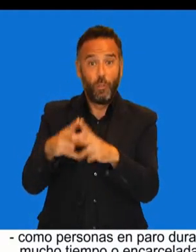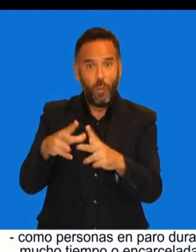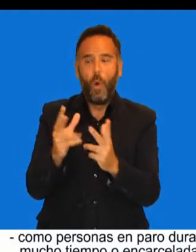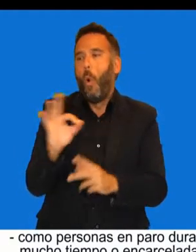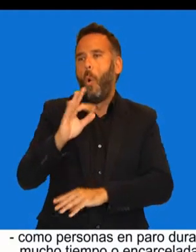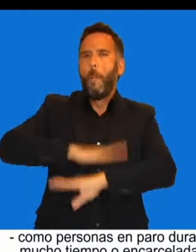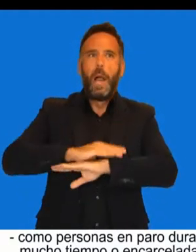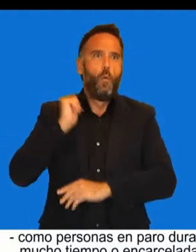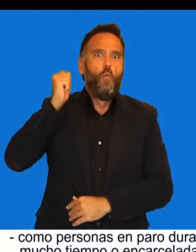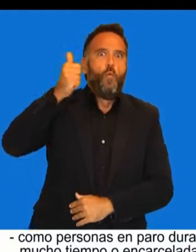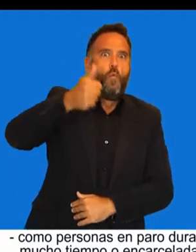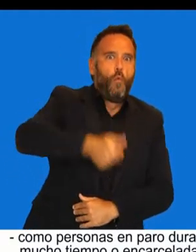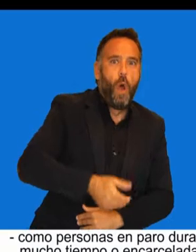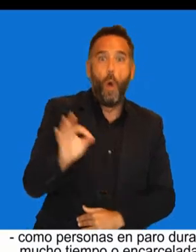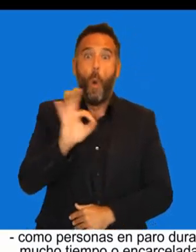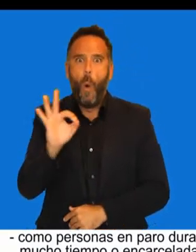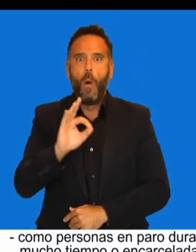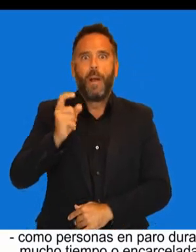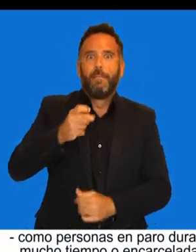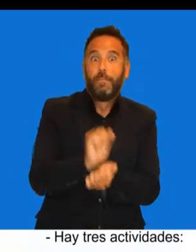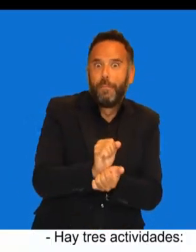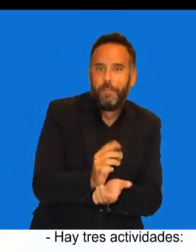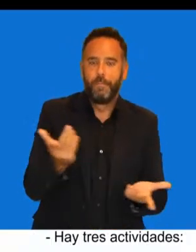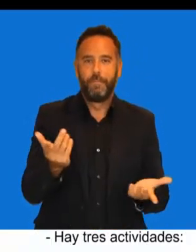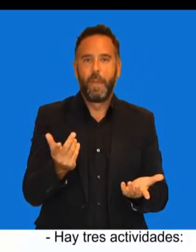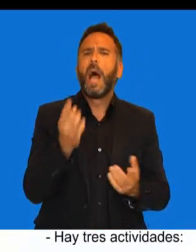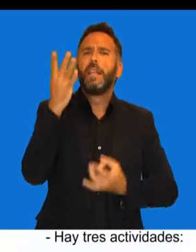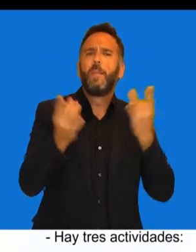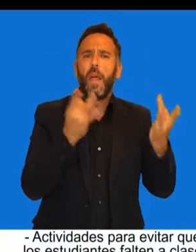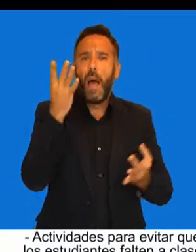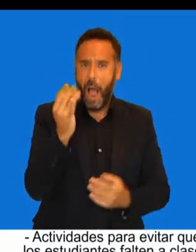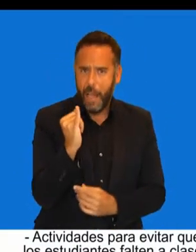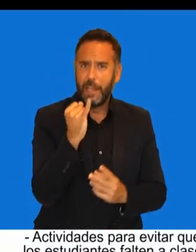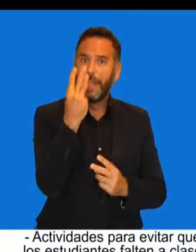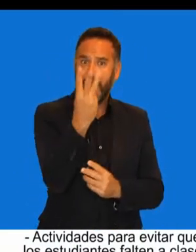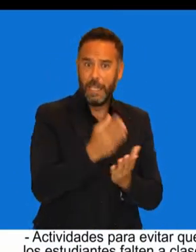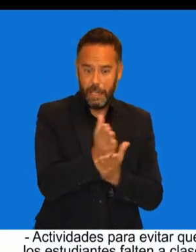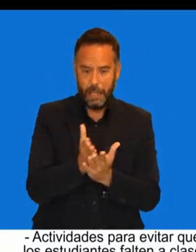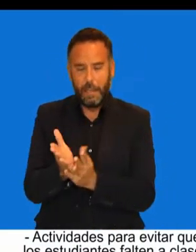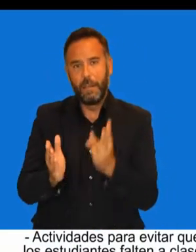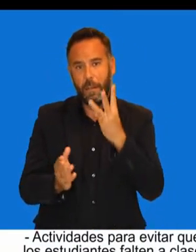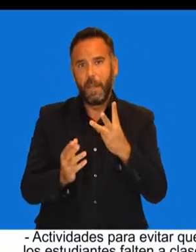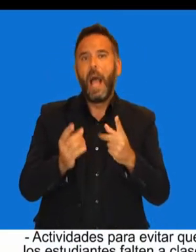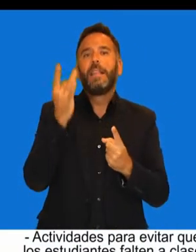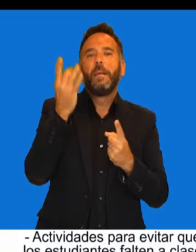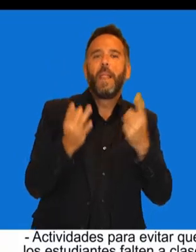durante mucho tiempo... ...o encarceladas. Hay tres actividades. Actividades para evitar que los estudiantes falten a clase.